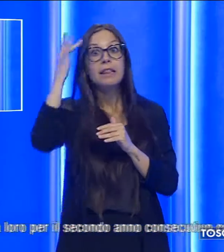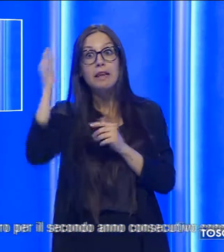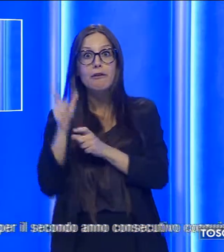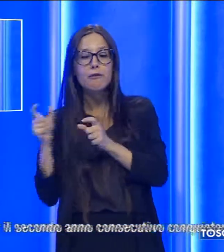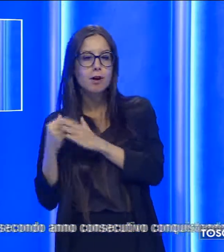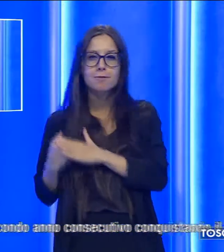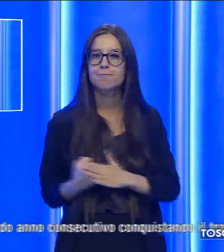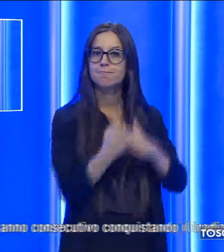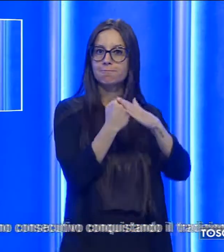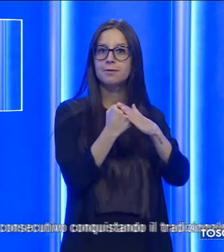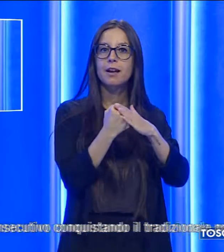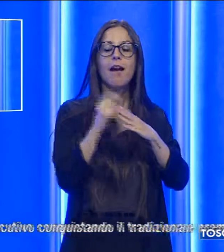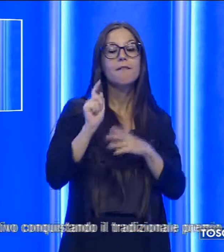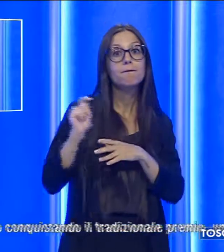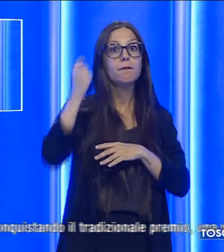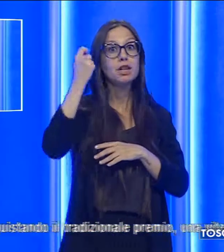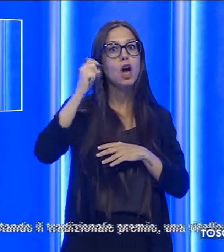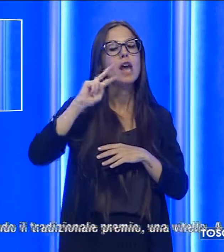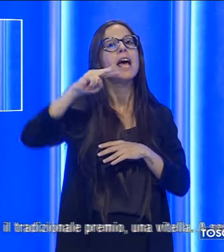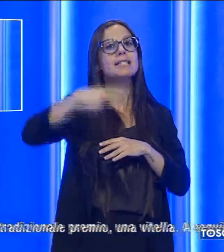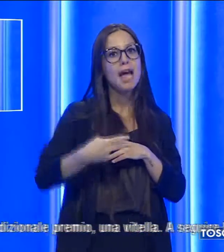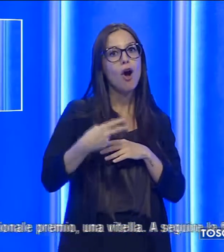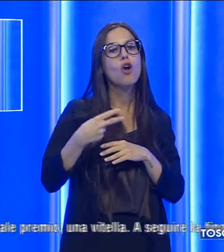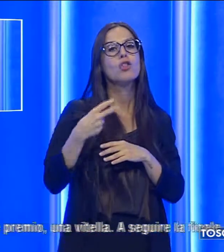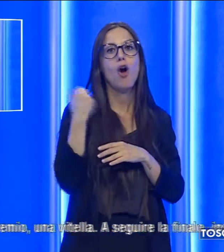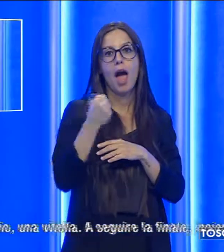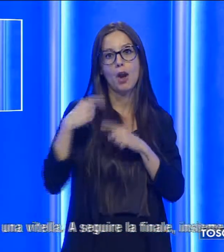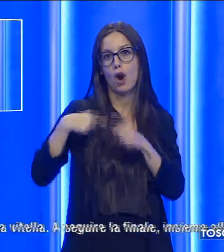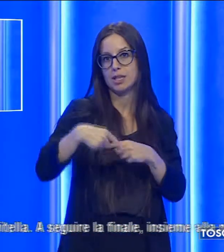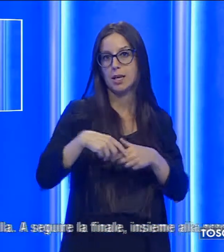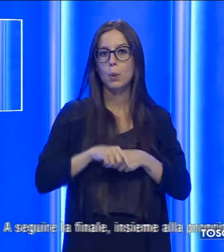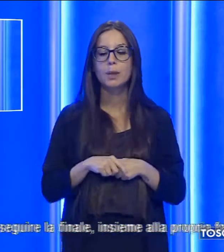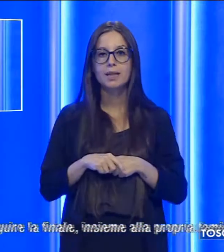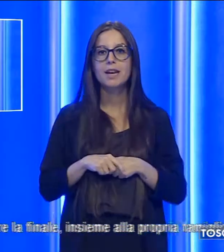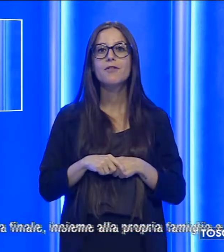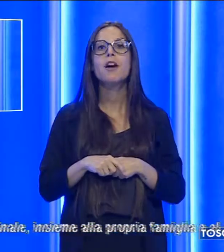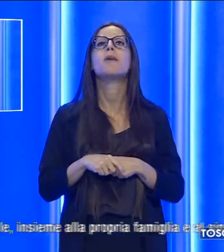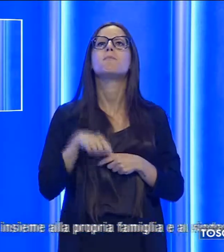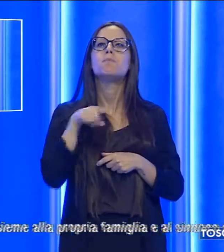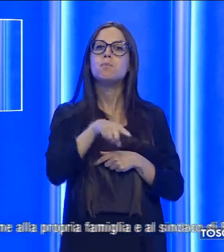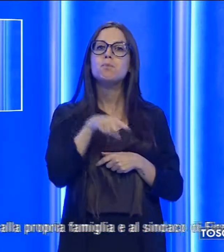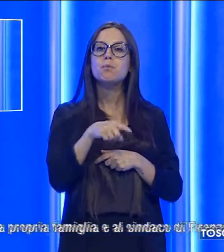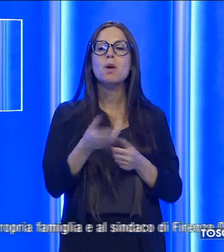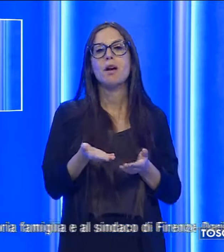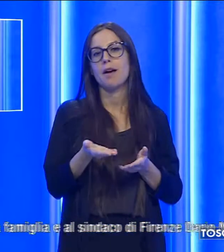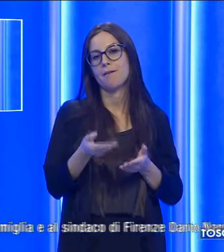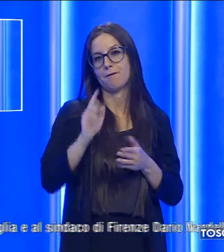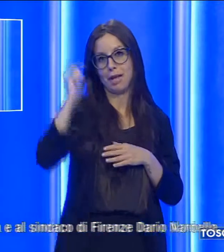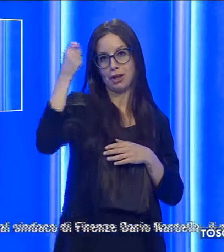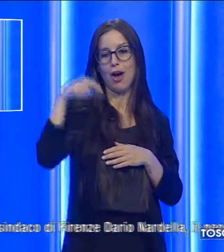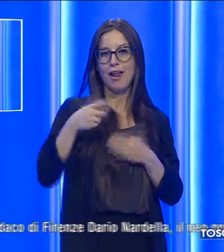l'hanno fatta loro per il secondo anno consecutivo conquistando il tradizionale premio Una Vitella.